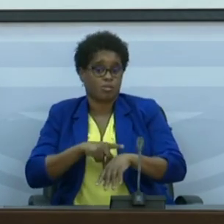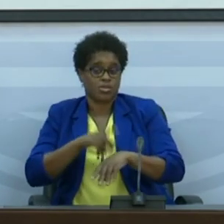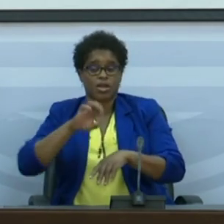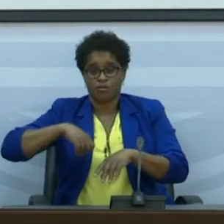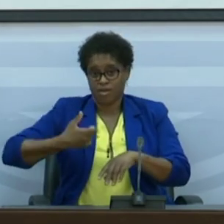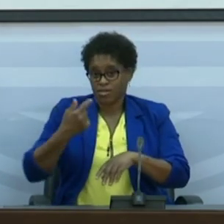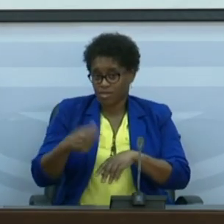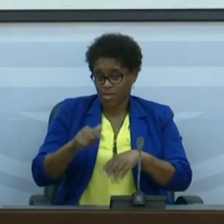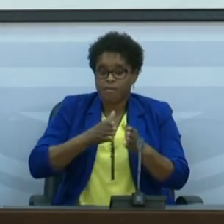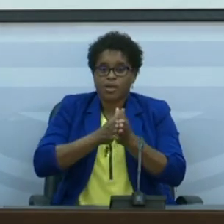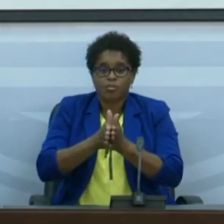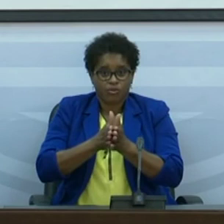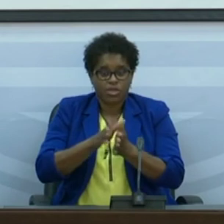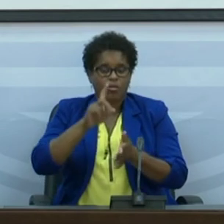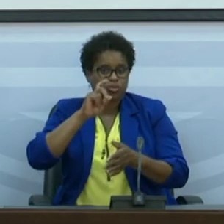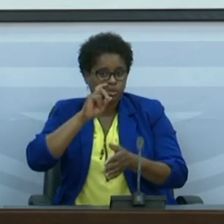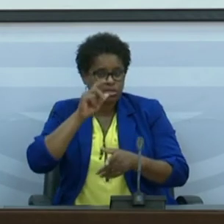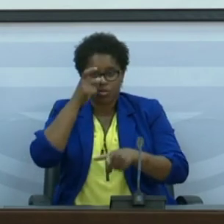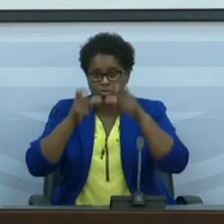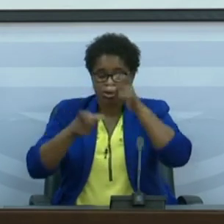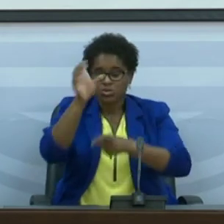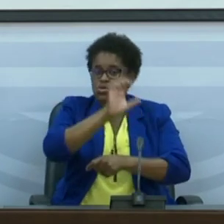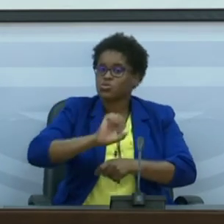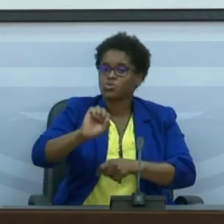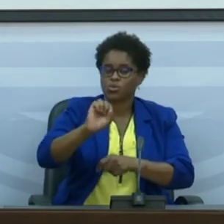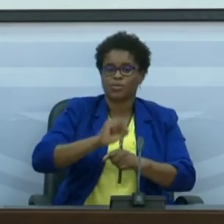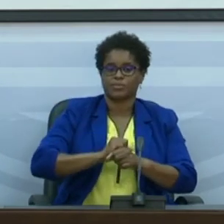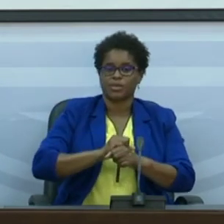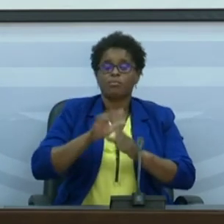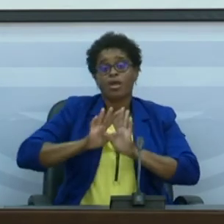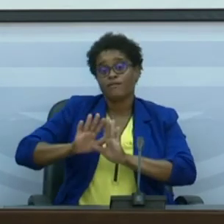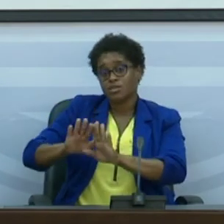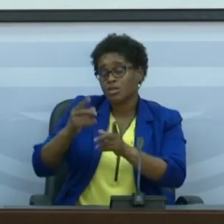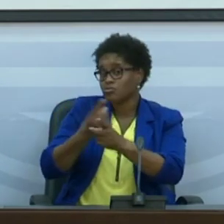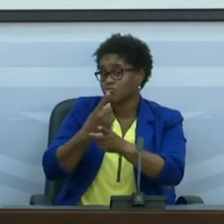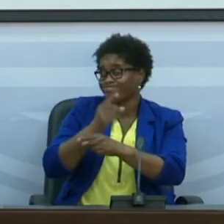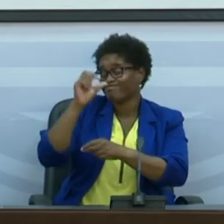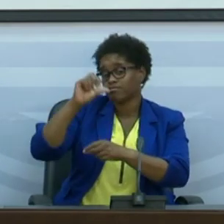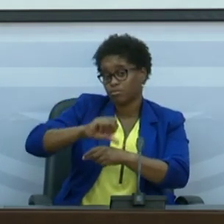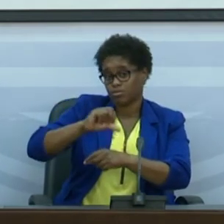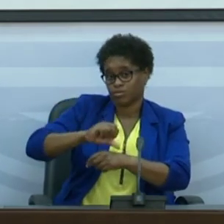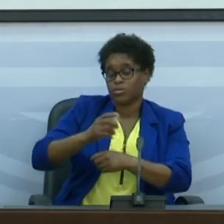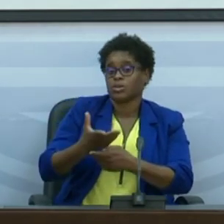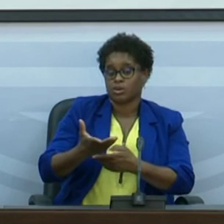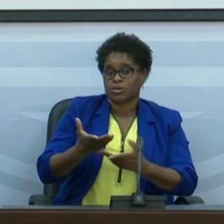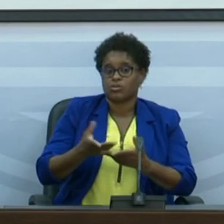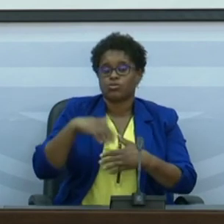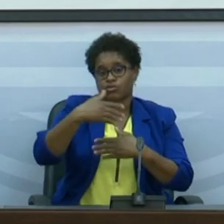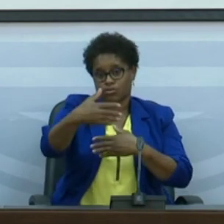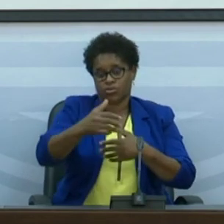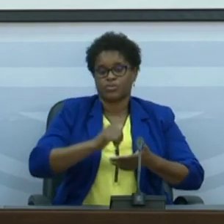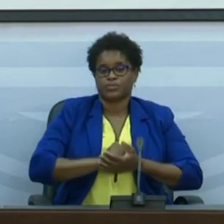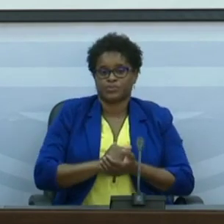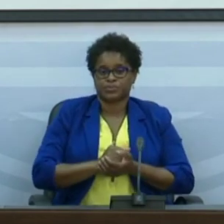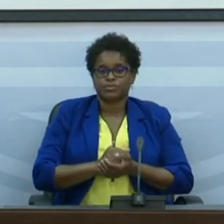Cabo Verde tem para aproveitar para proteger a sua população para evitar consequências catastróficas no futuro